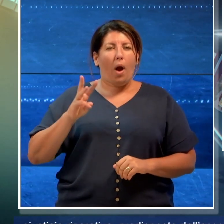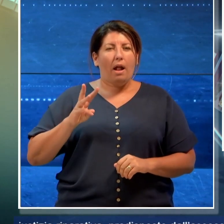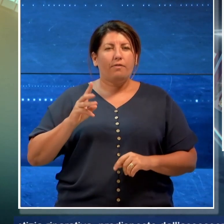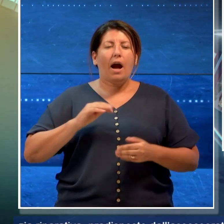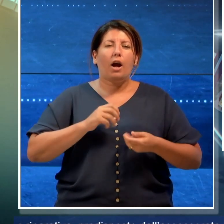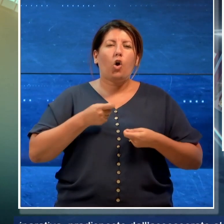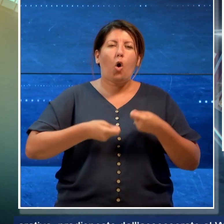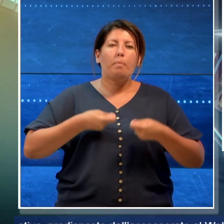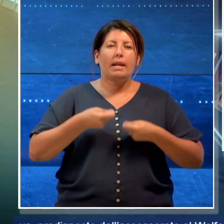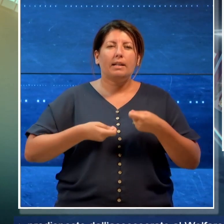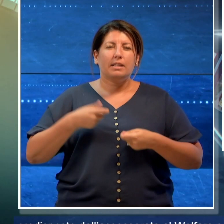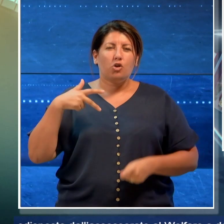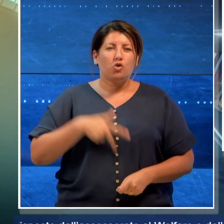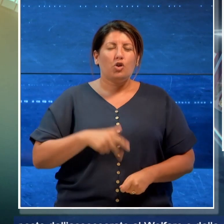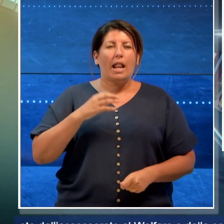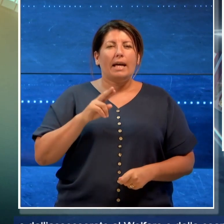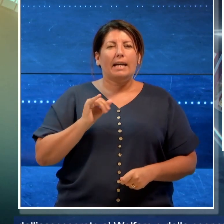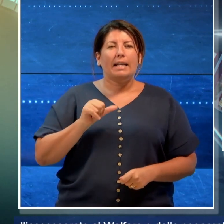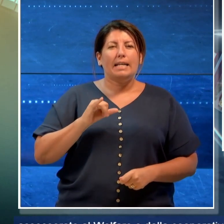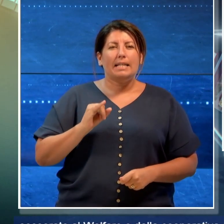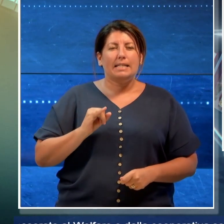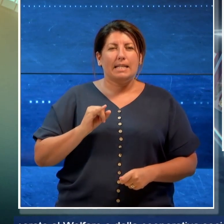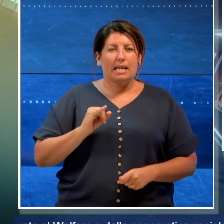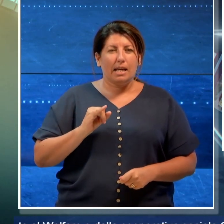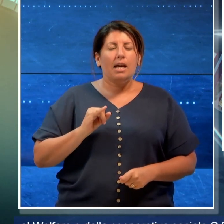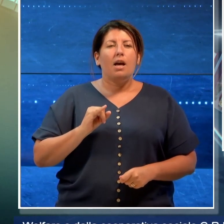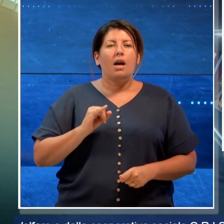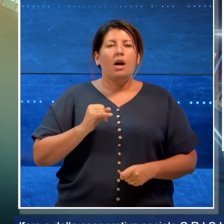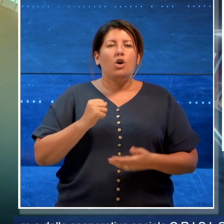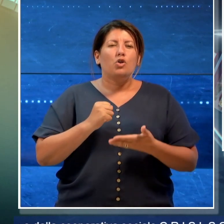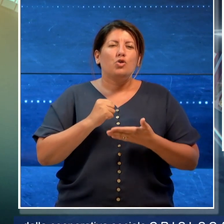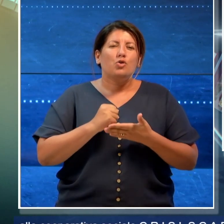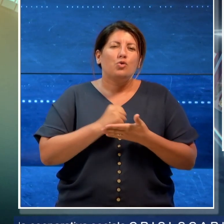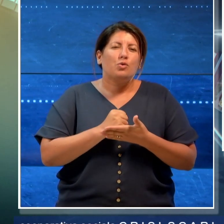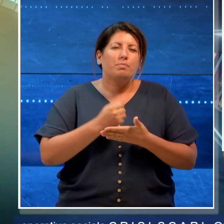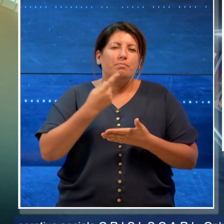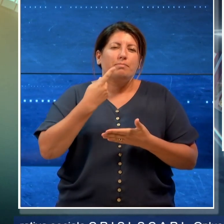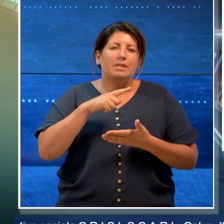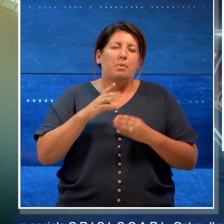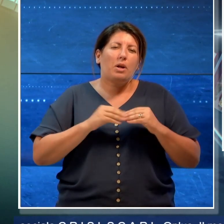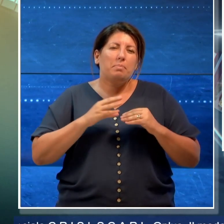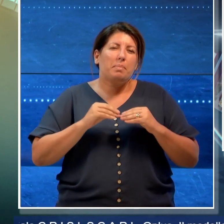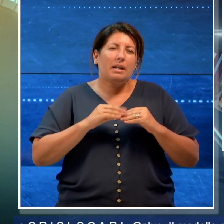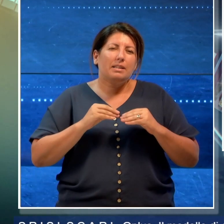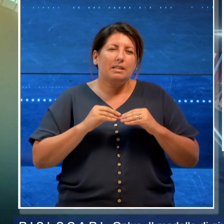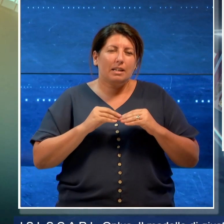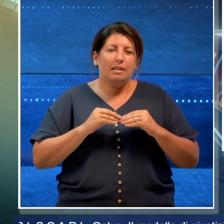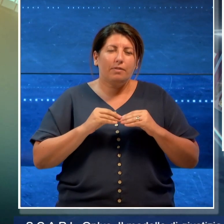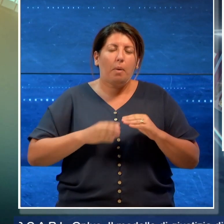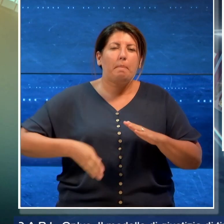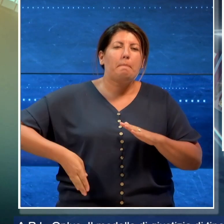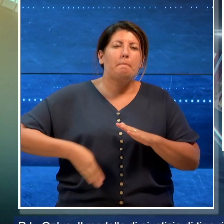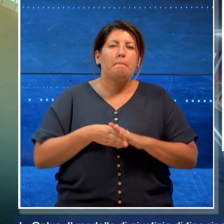cooperativa sociale Crisi Onlus. Il modello di giustizia di tipo riparativo scaturisce da un lungo